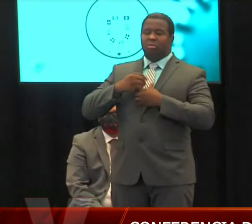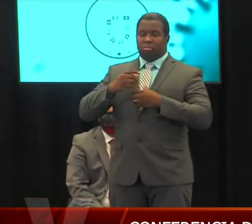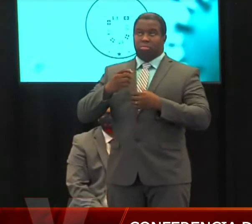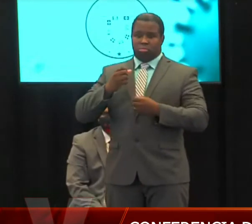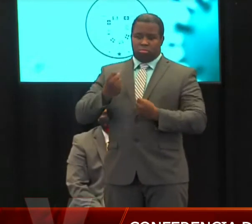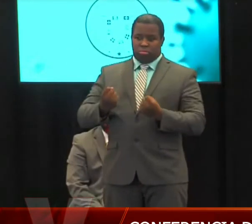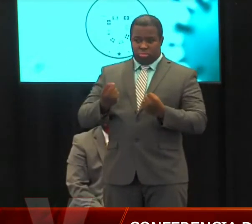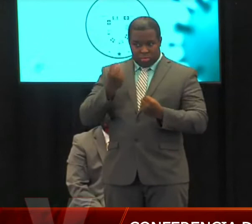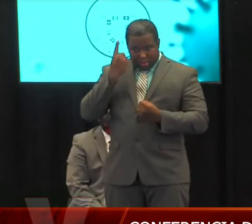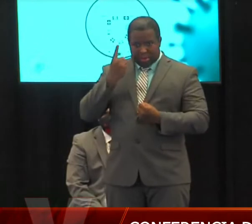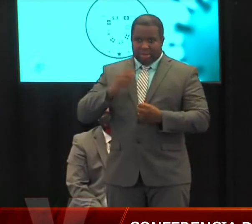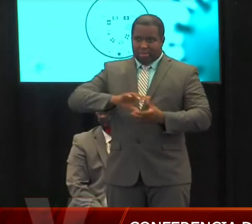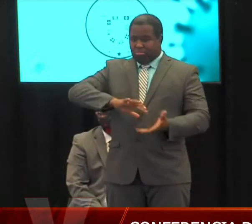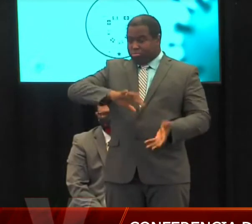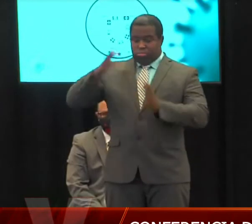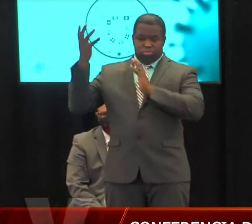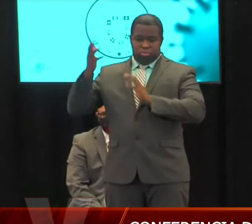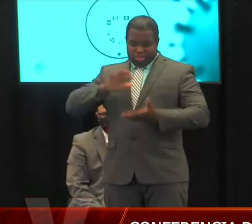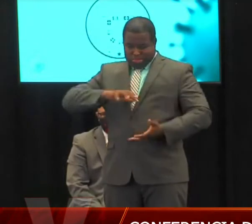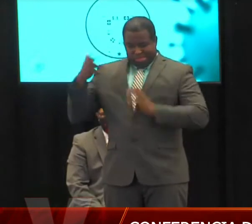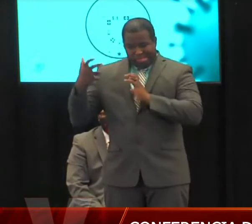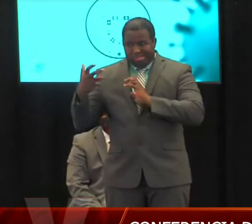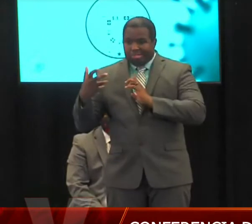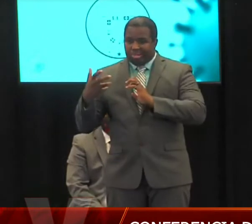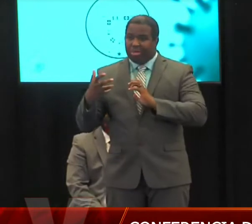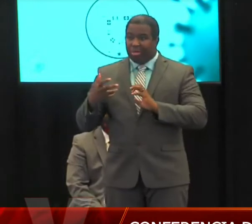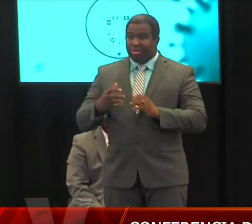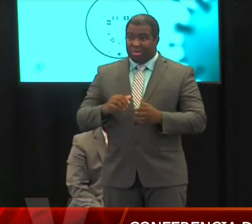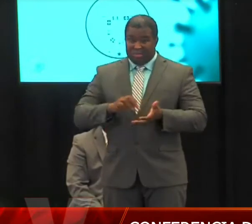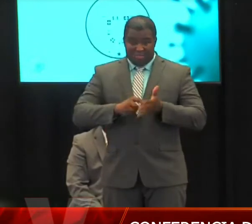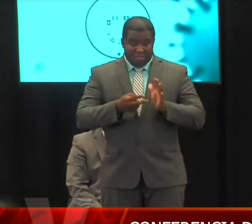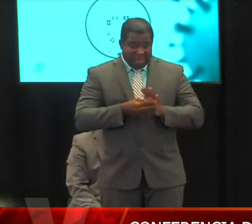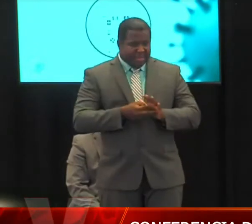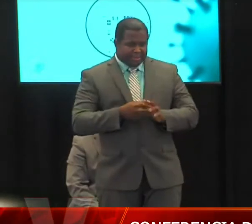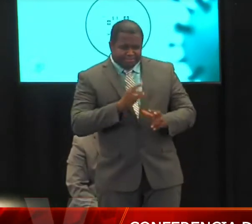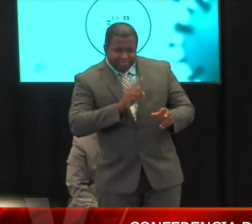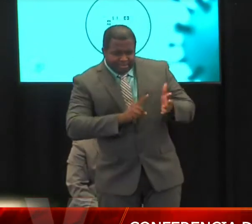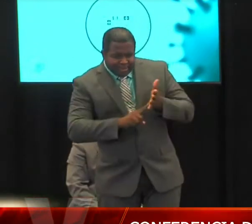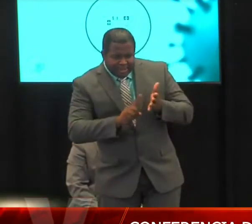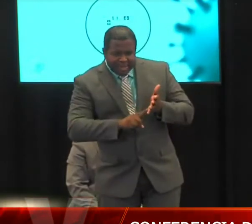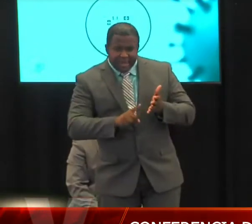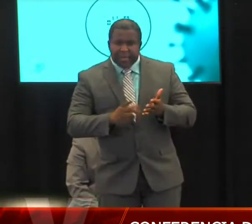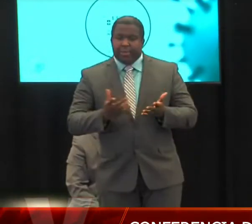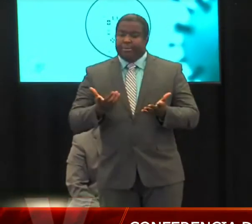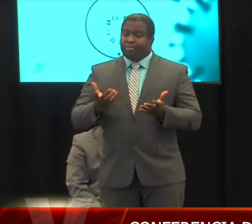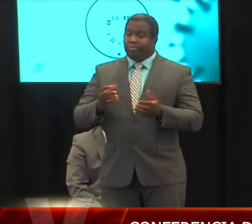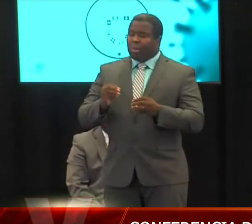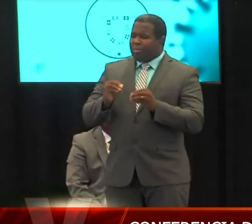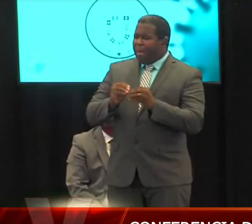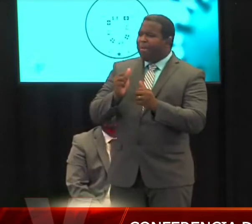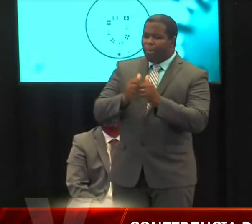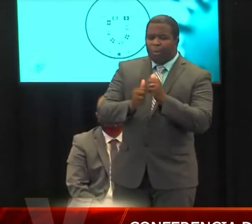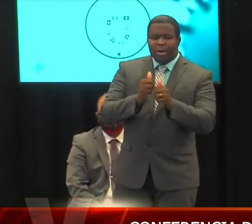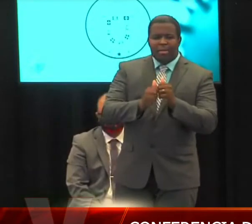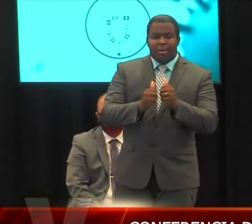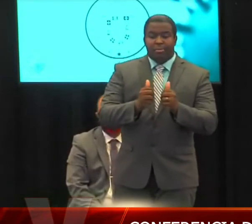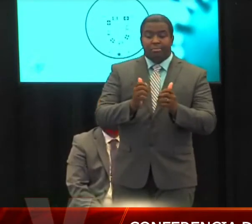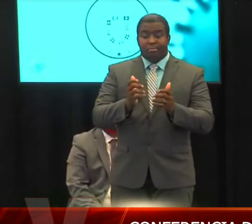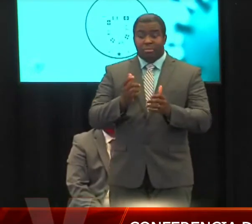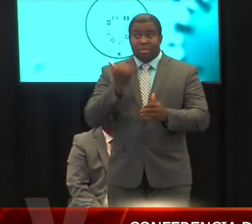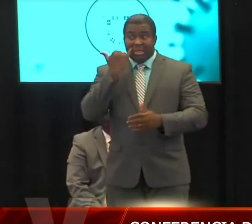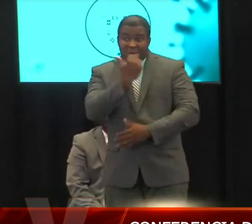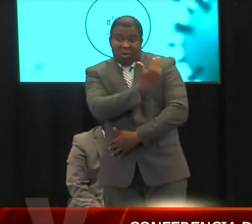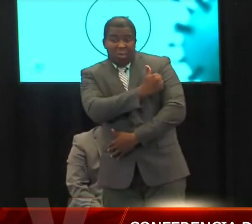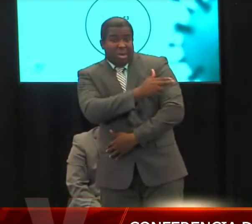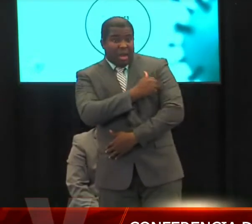existe. Este existe, de forma hábil, abierta. Los hospitales saben el mecanismo para accesarlo. De la misma forma, reclamar que